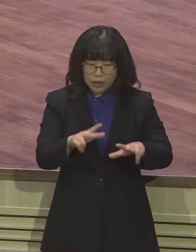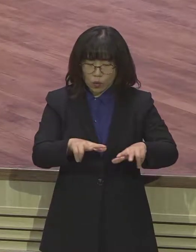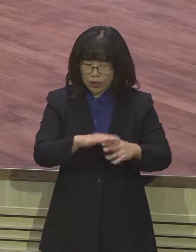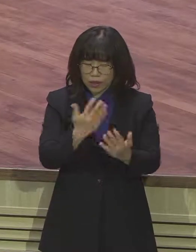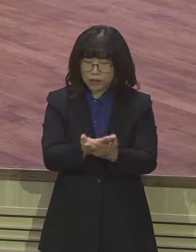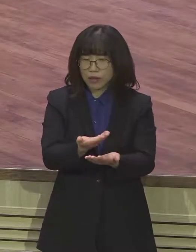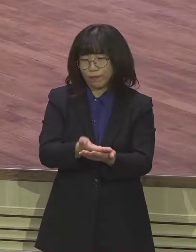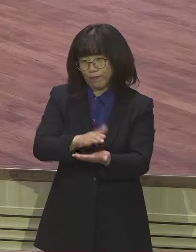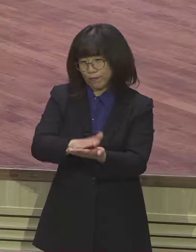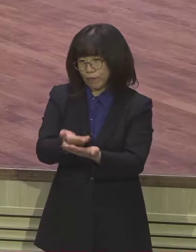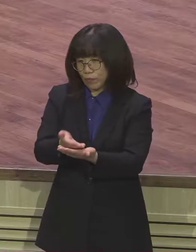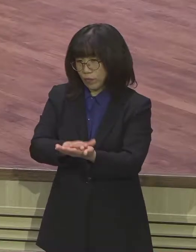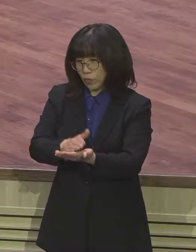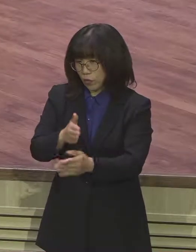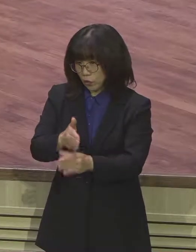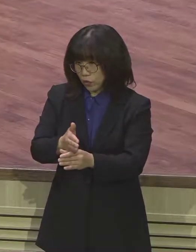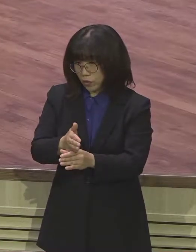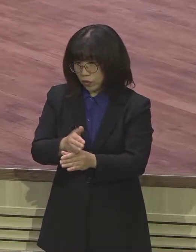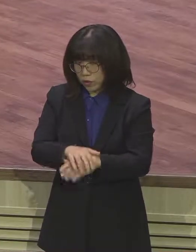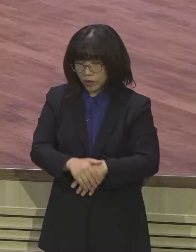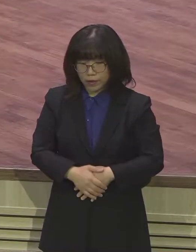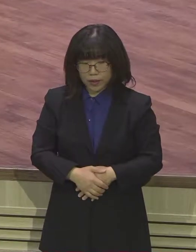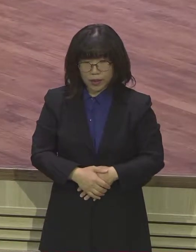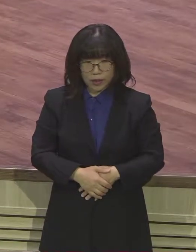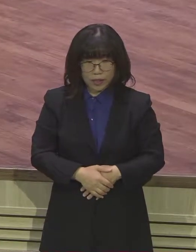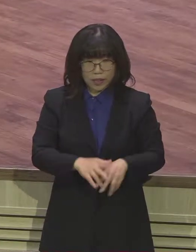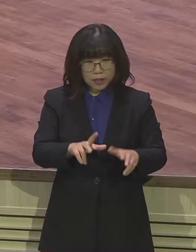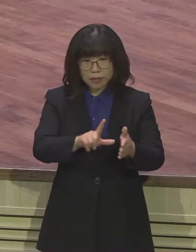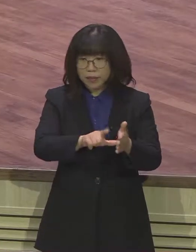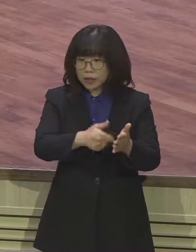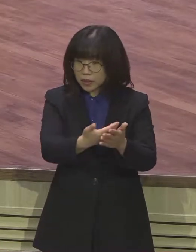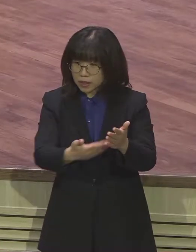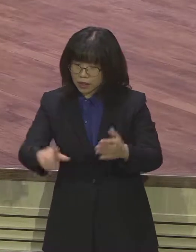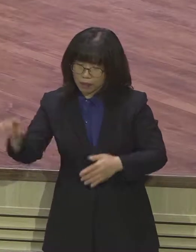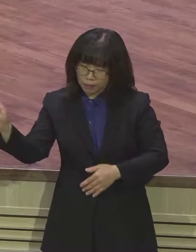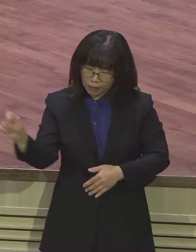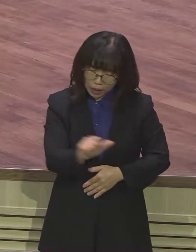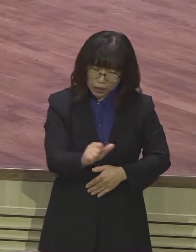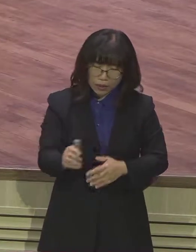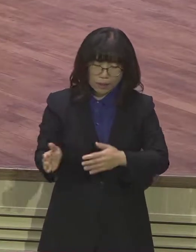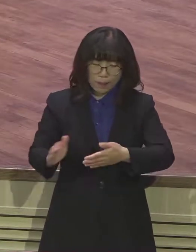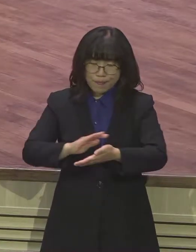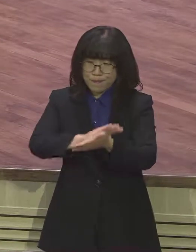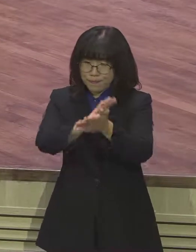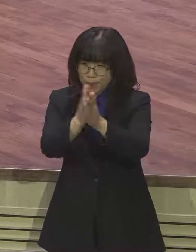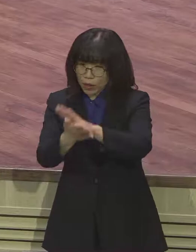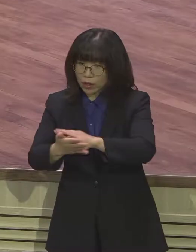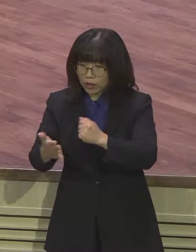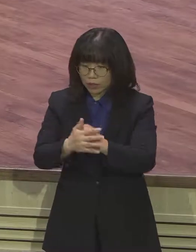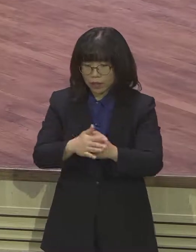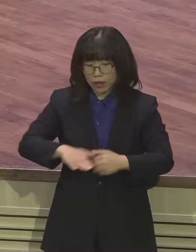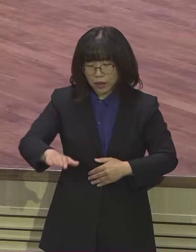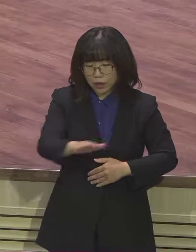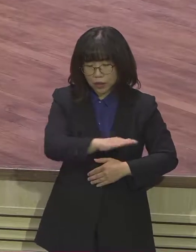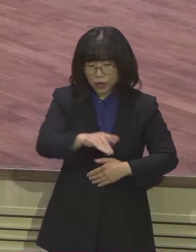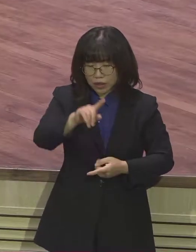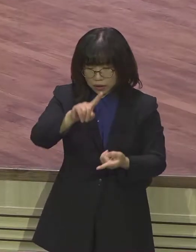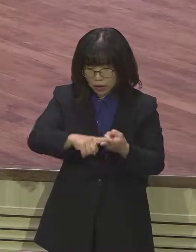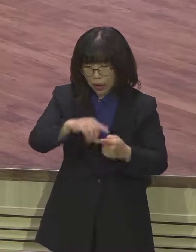가져다 주지는 않습니다. 너무도 급변하게 변화되는 이 시대의 흐름 속에 우리가 어떻게 이걸 다 따라갈 수 있을까? 그러나 우리는